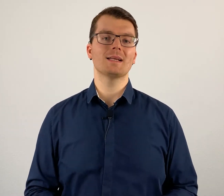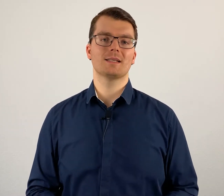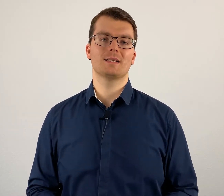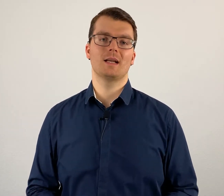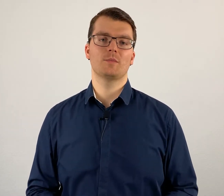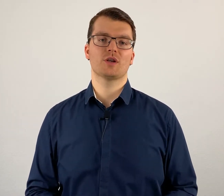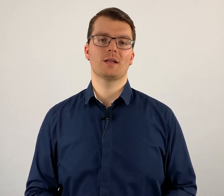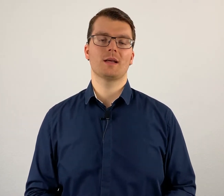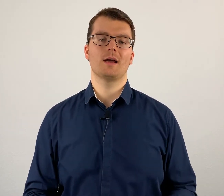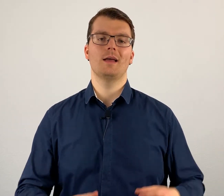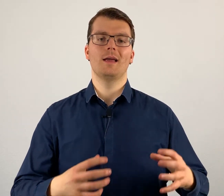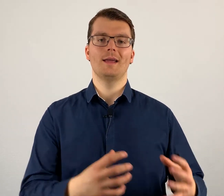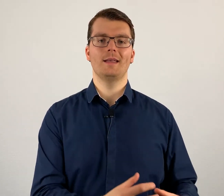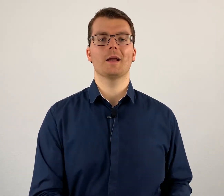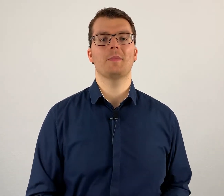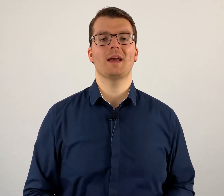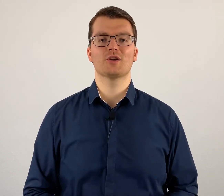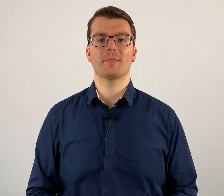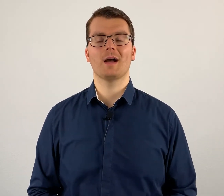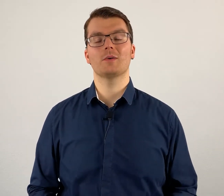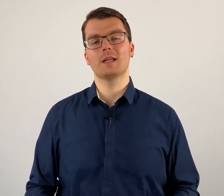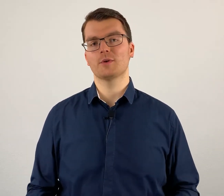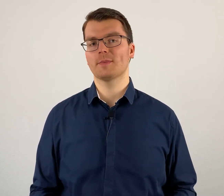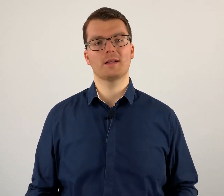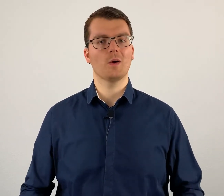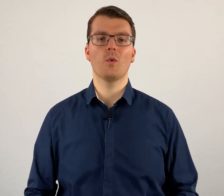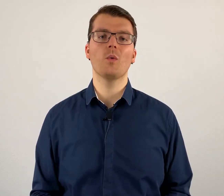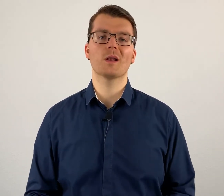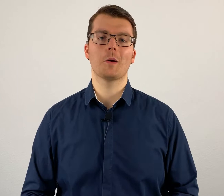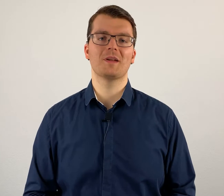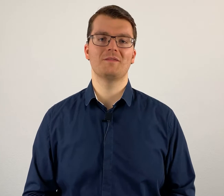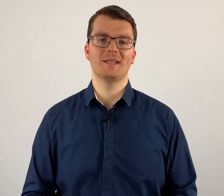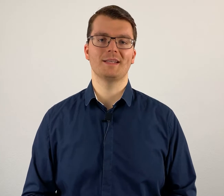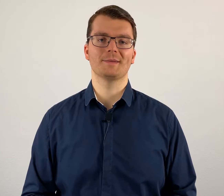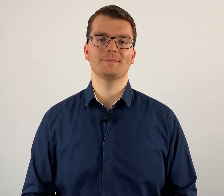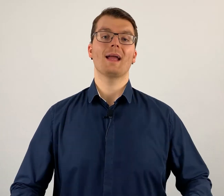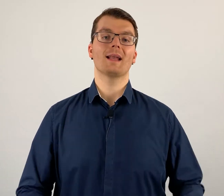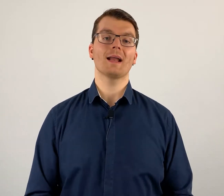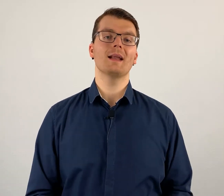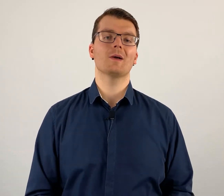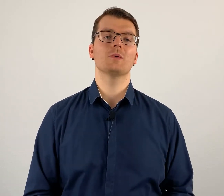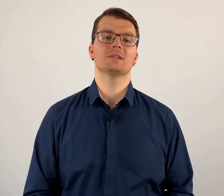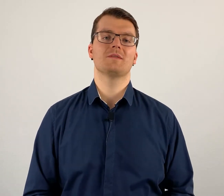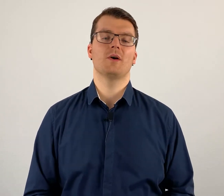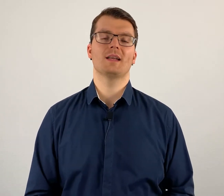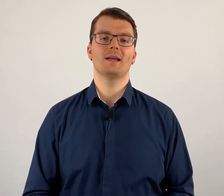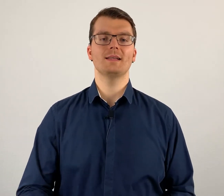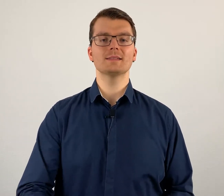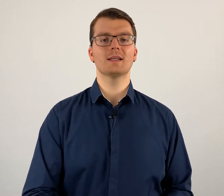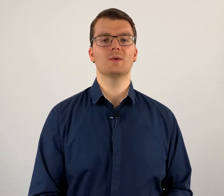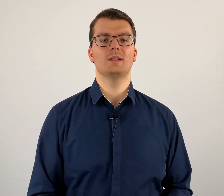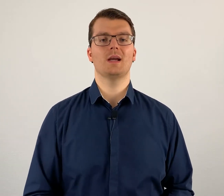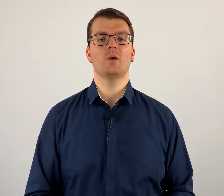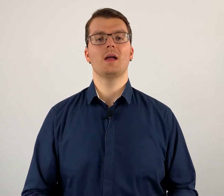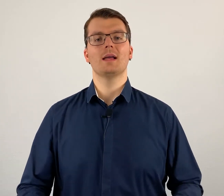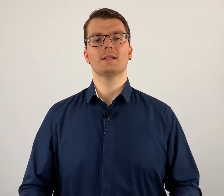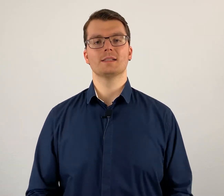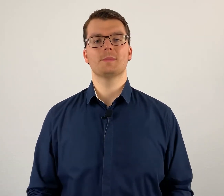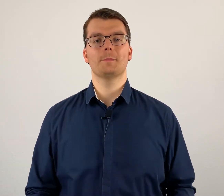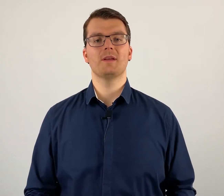essentieller Bestandteil in der Gebärdensprache und dementsprechend auch unglaublich wichtig. Ein anderer großer Vorteil ist natürlich auch, dass man bei